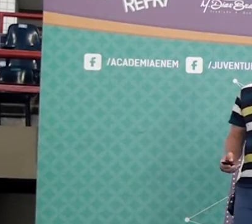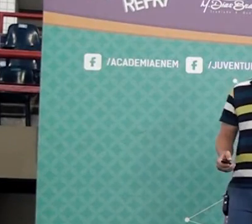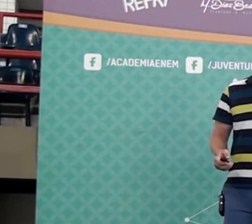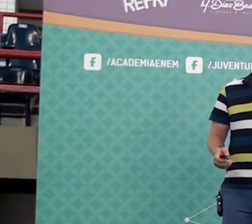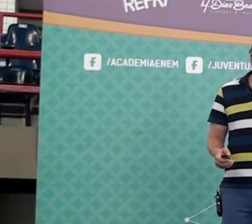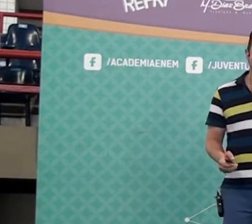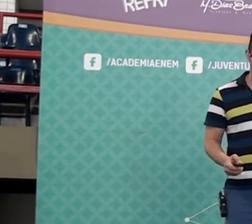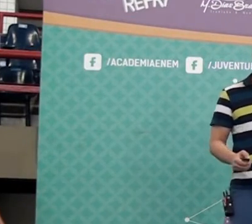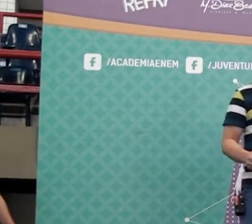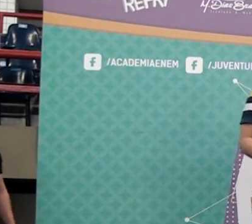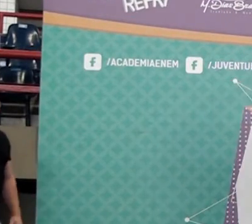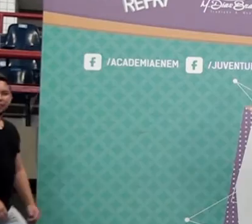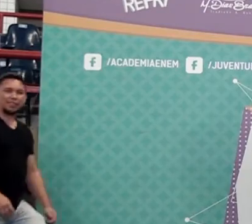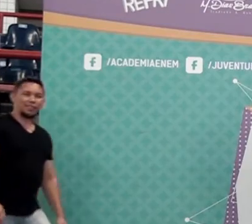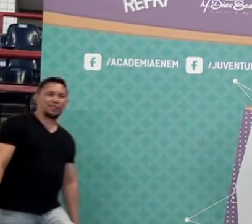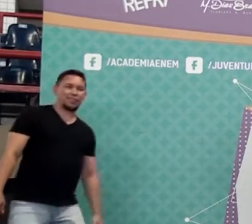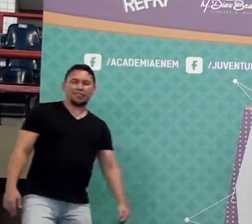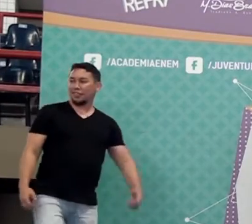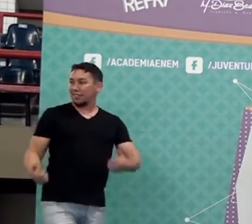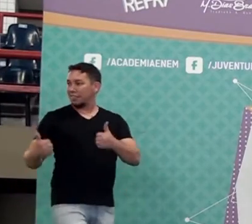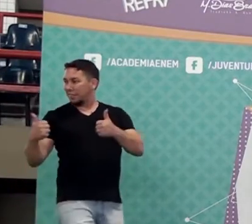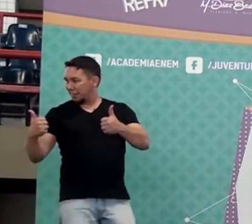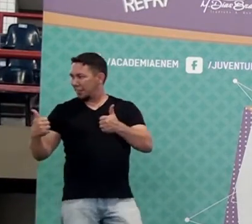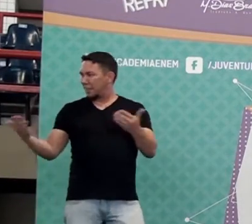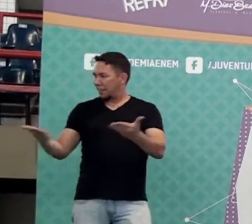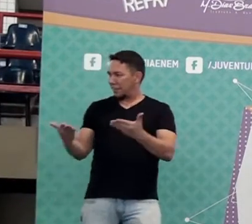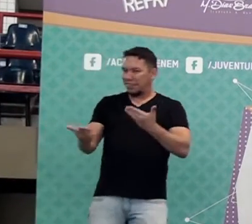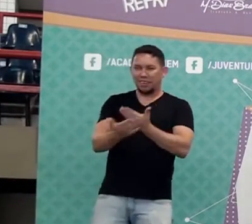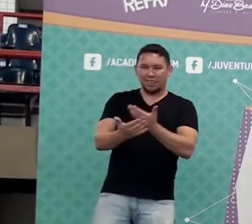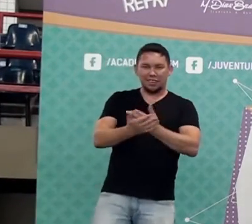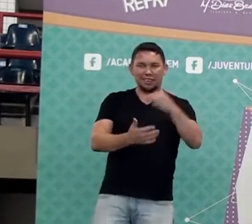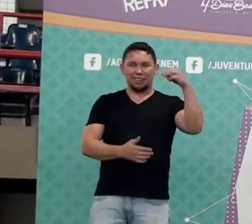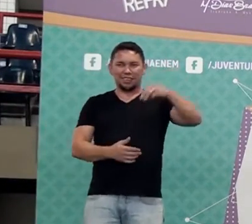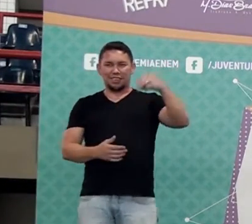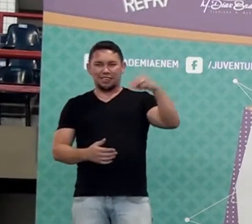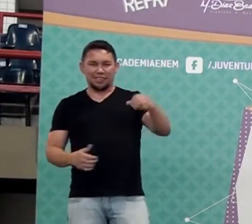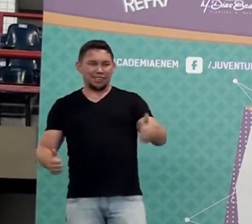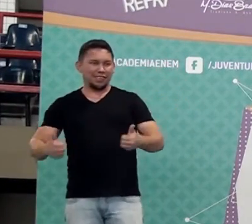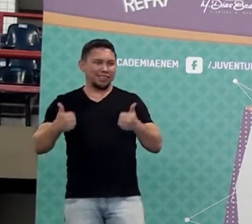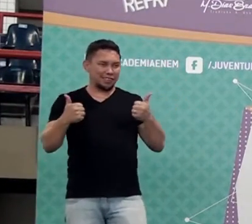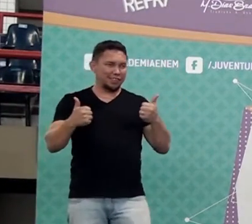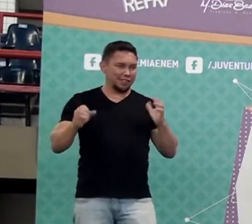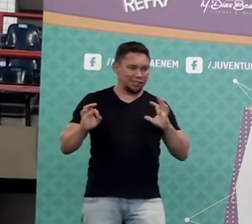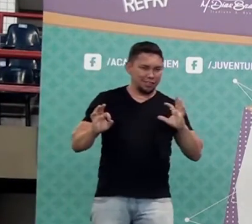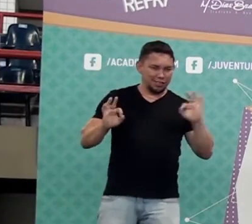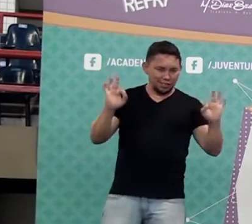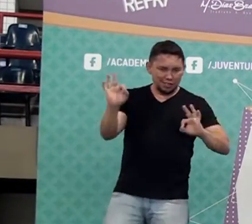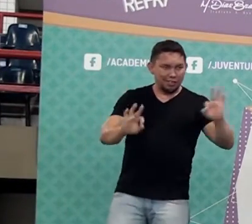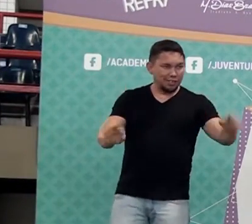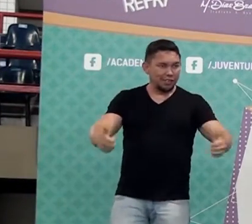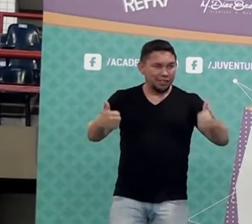eita, agora é aula de matemática, meu irmão, aí, todo mundo pronto, preparado?